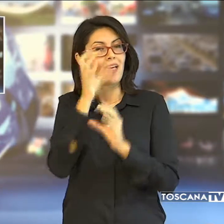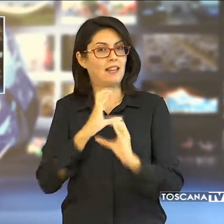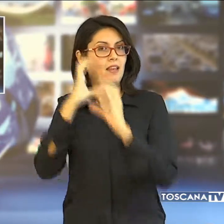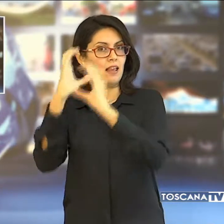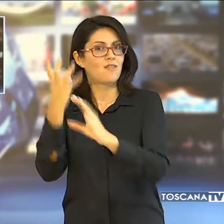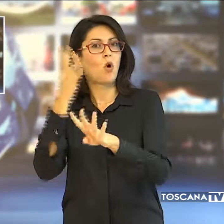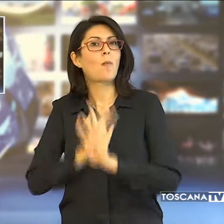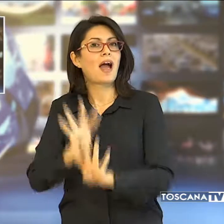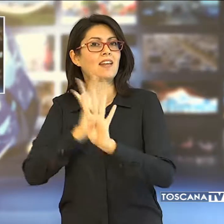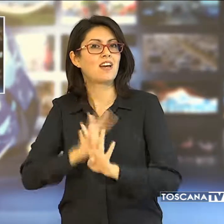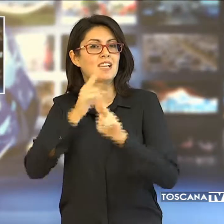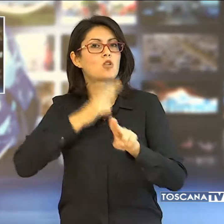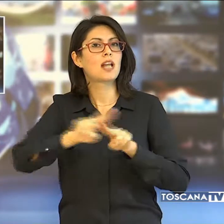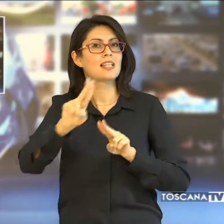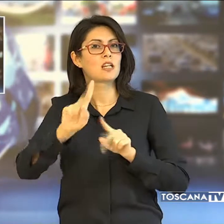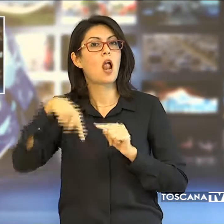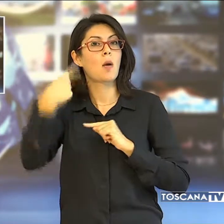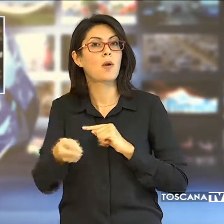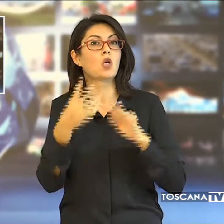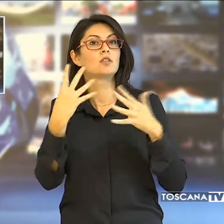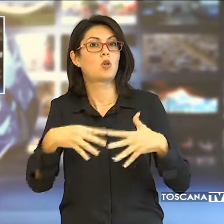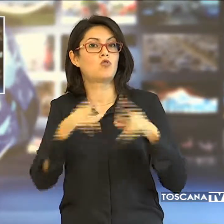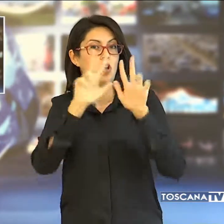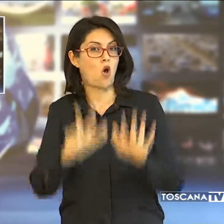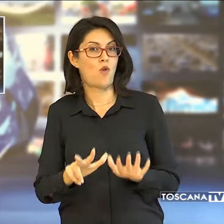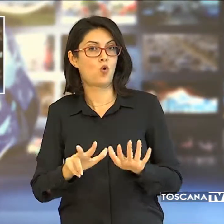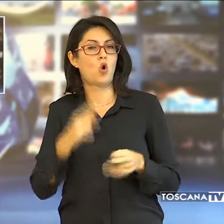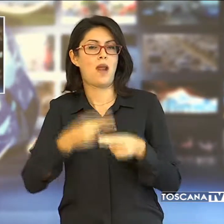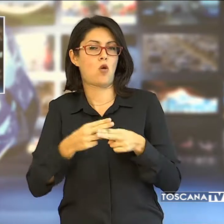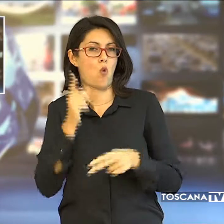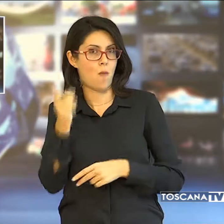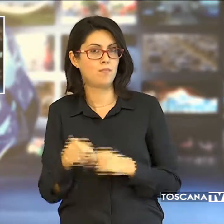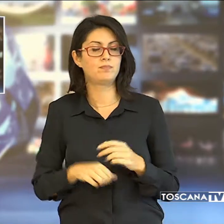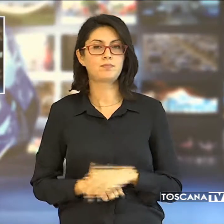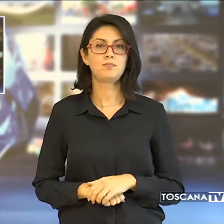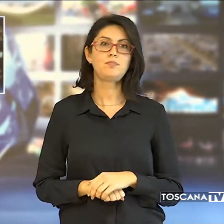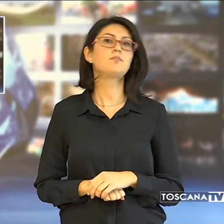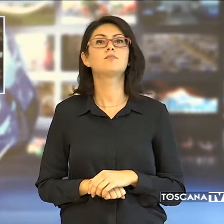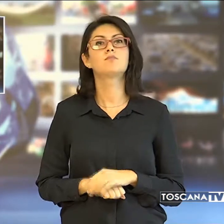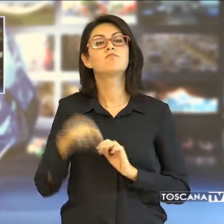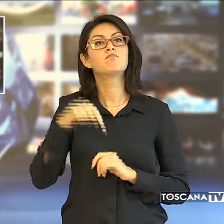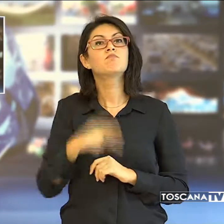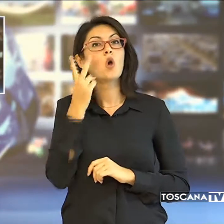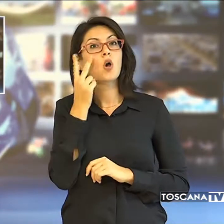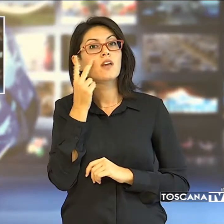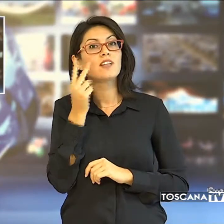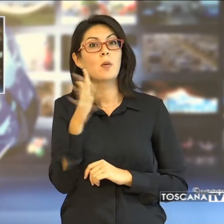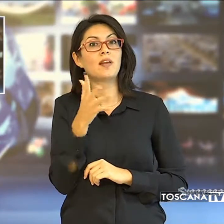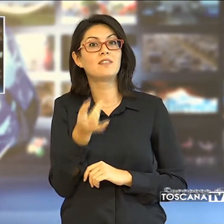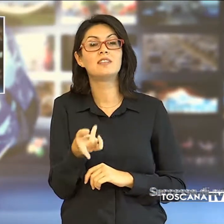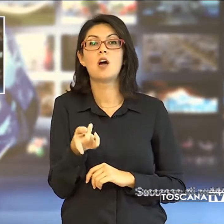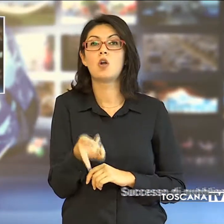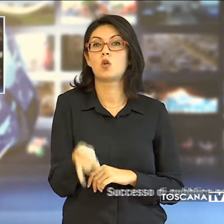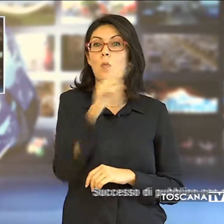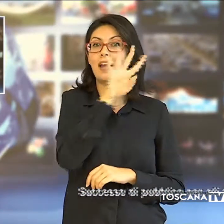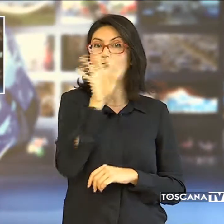nazionale del prossimo 19 ottobre a Roma. E ora veniamo alle previsioni del